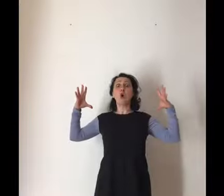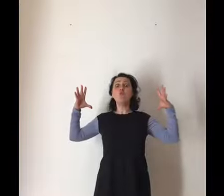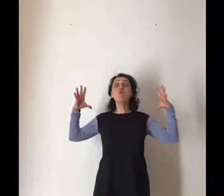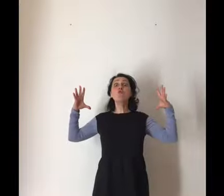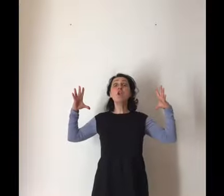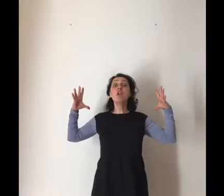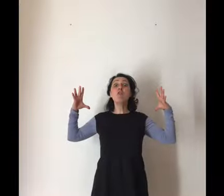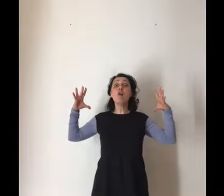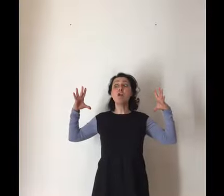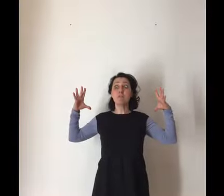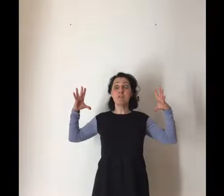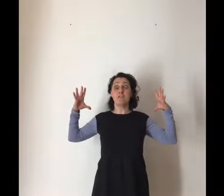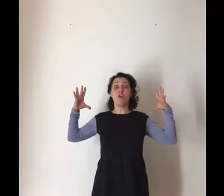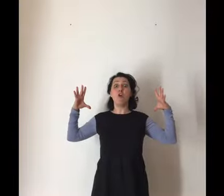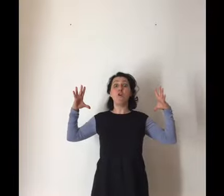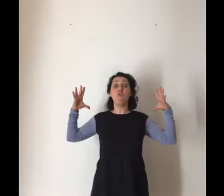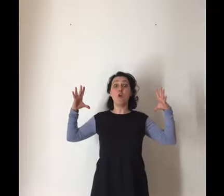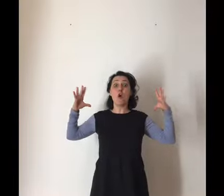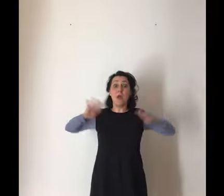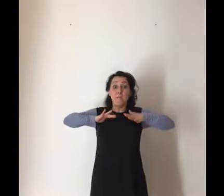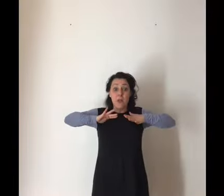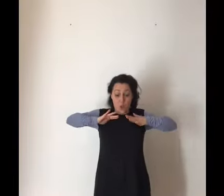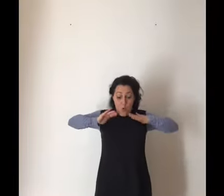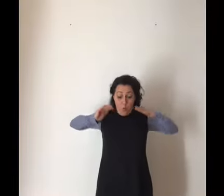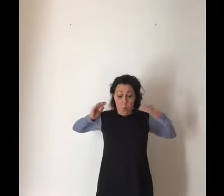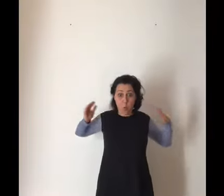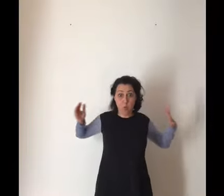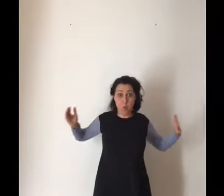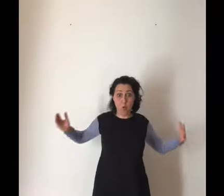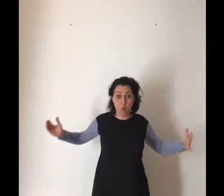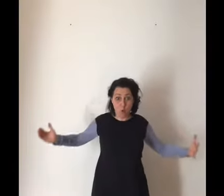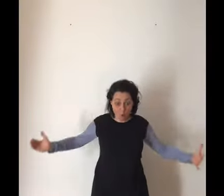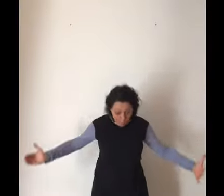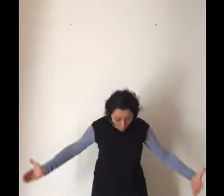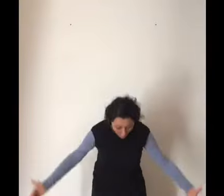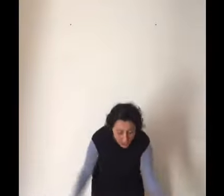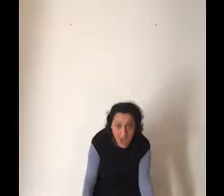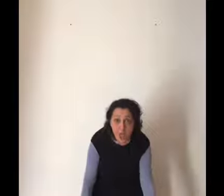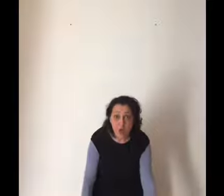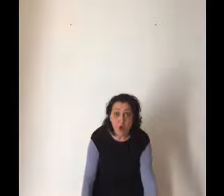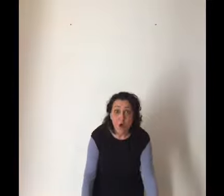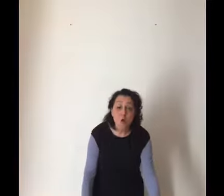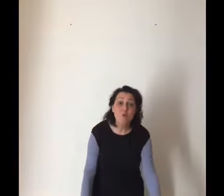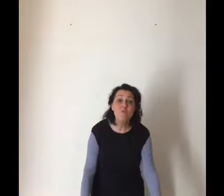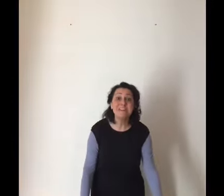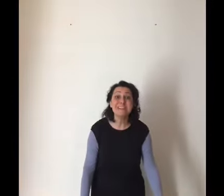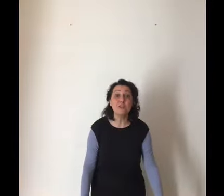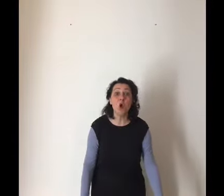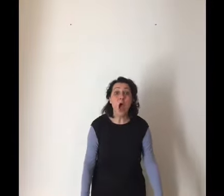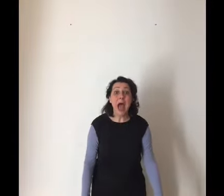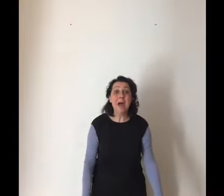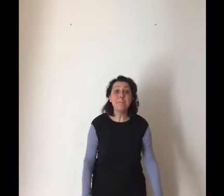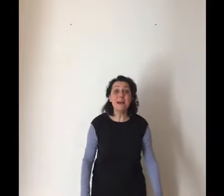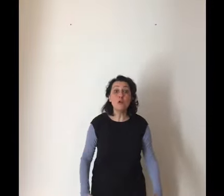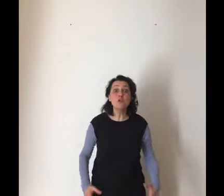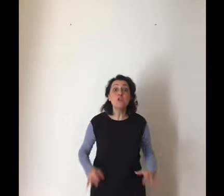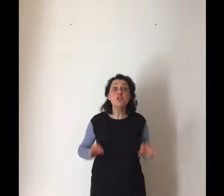un enorme fiocco viola, e poi un vestito a palloncino